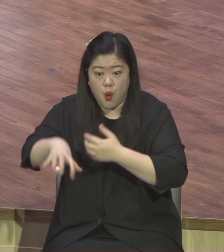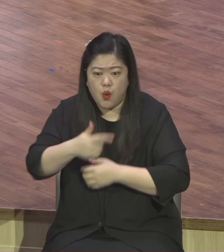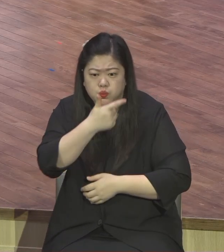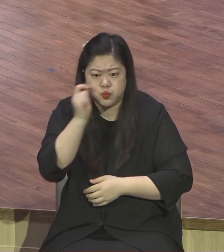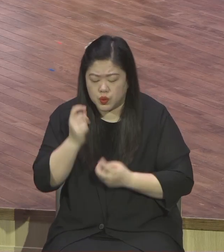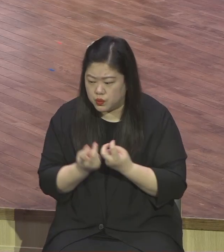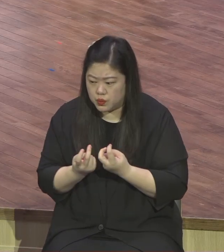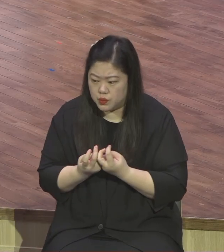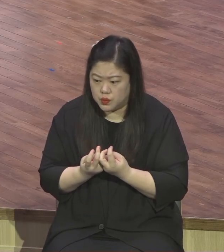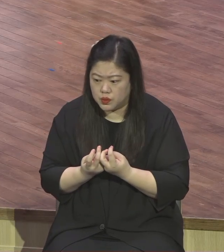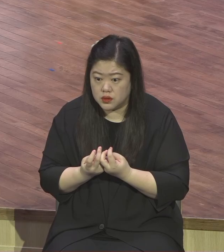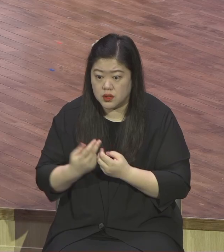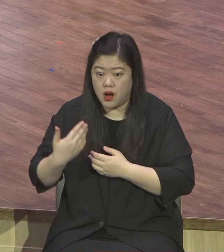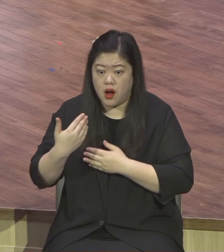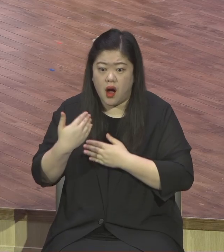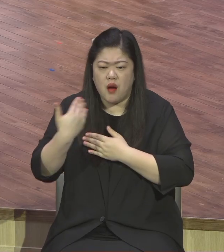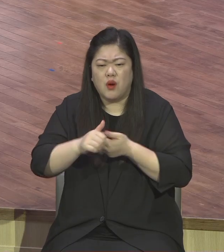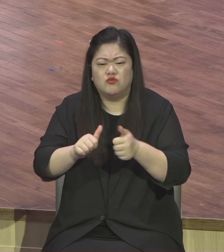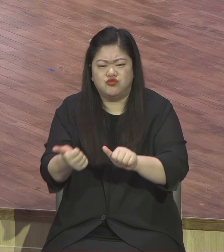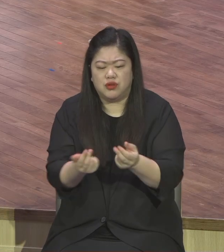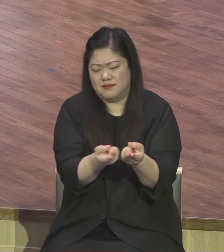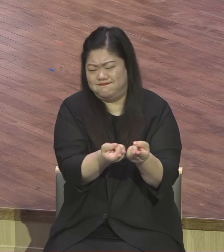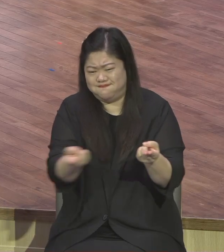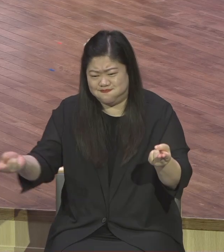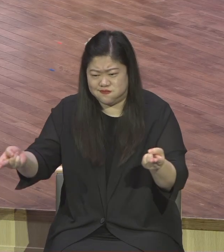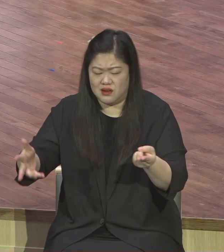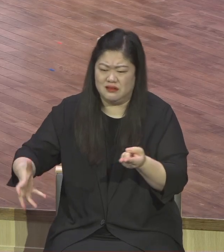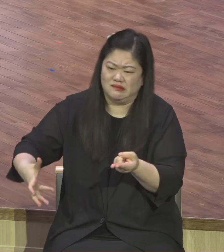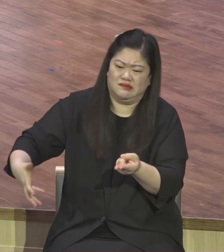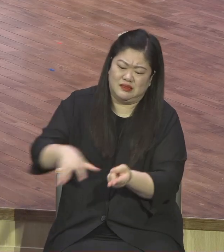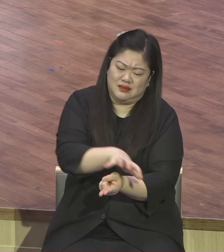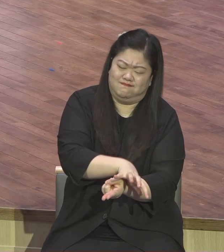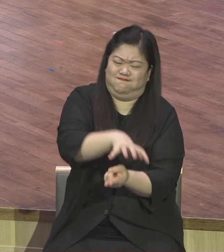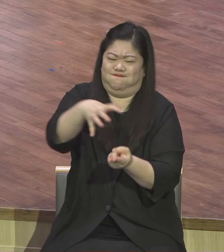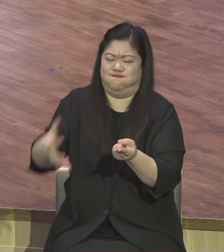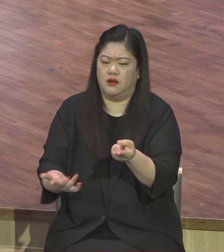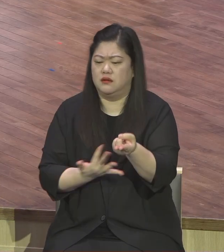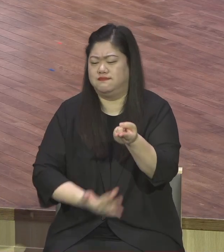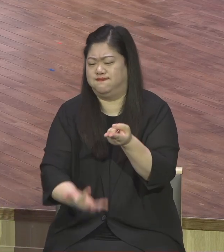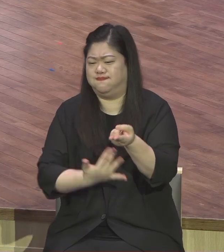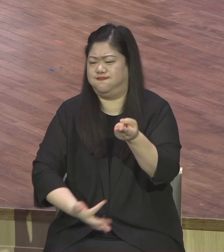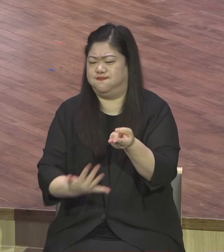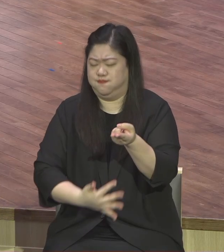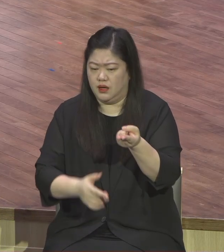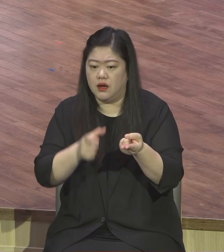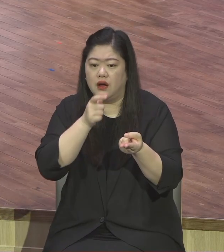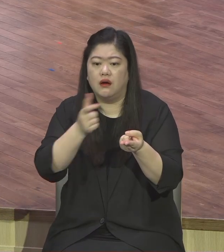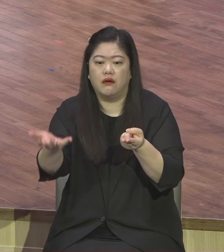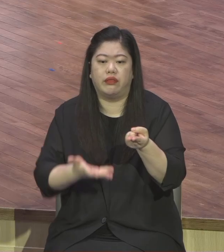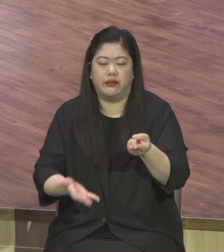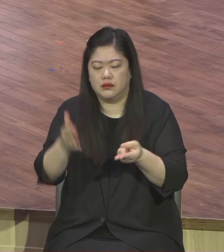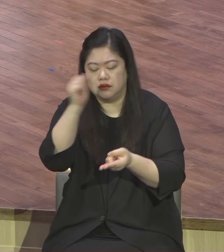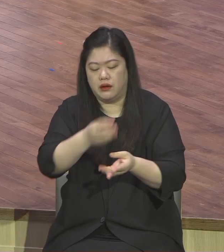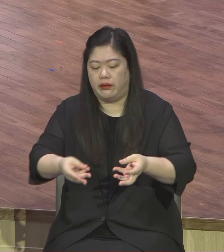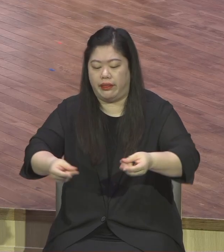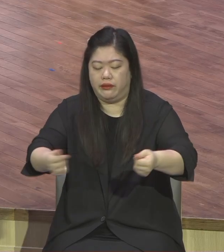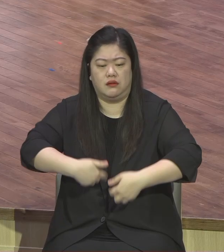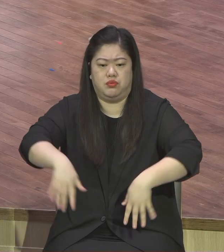수만 명, 수십만 명이 그렇게 죽어가는데 그들은 구원을 못 받았어. 인생은 살다가